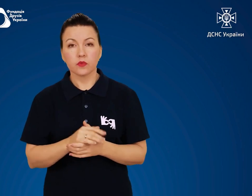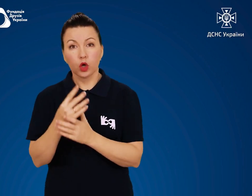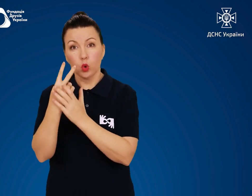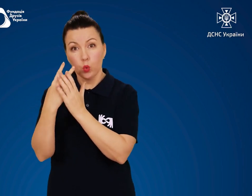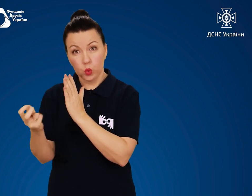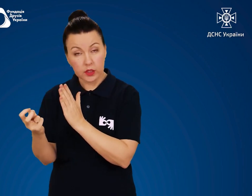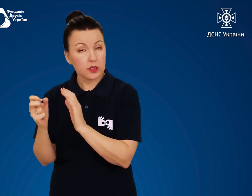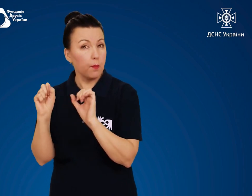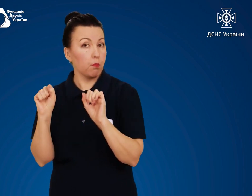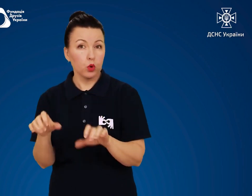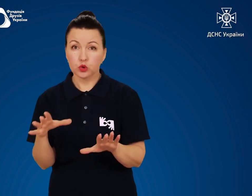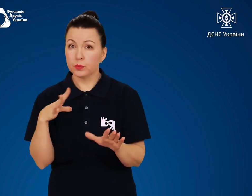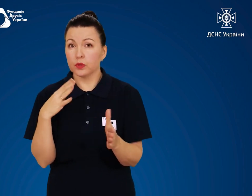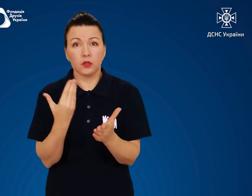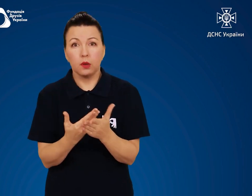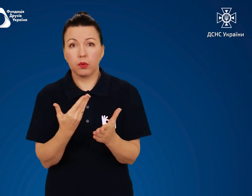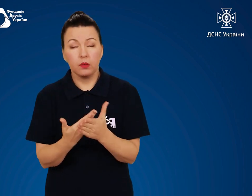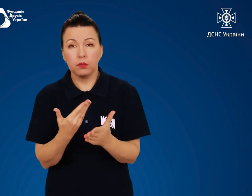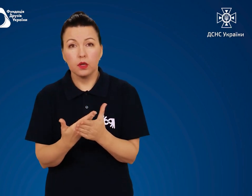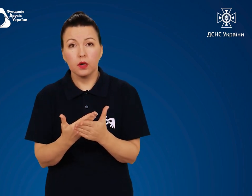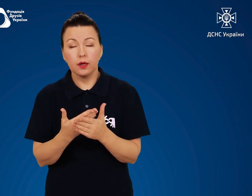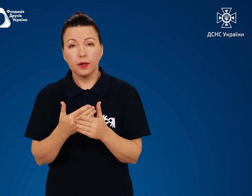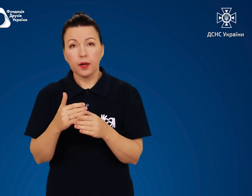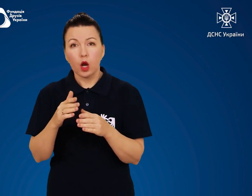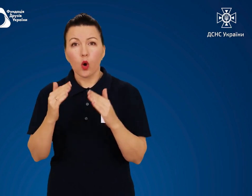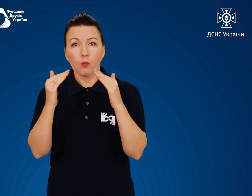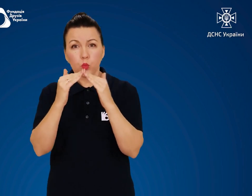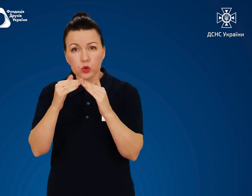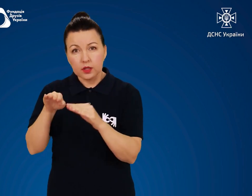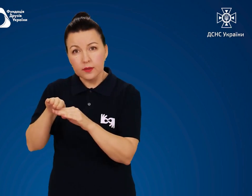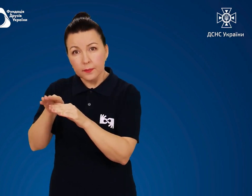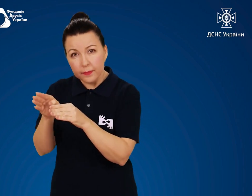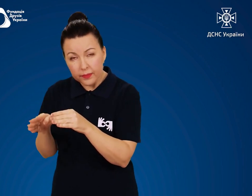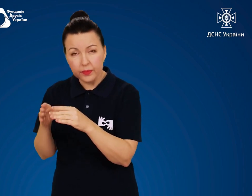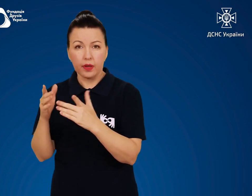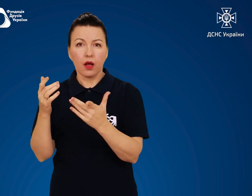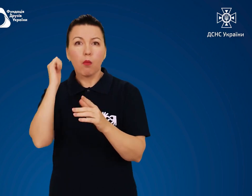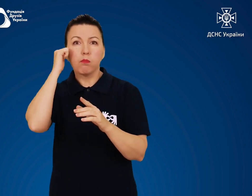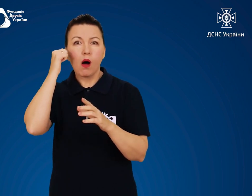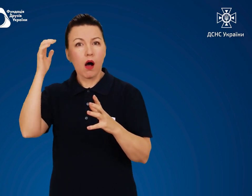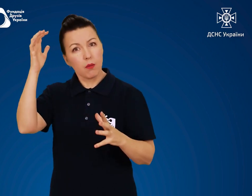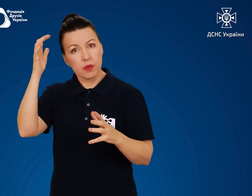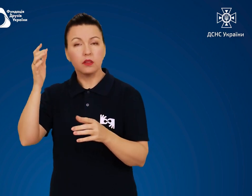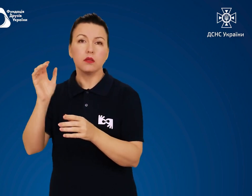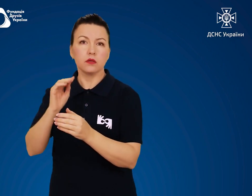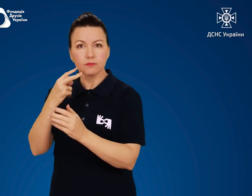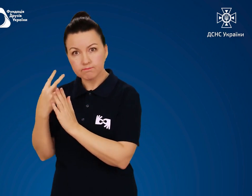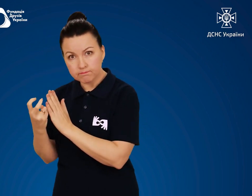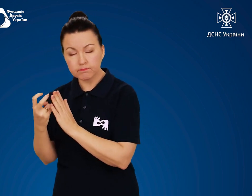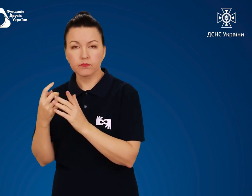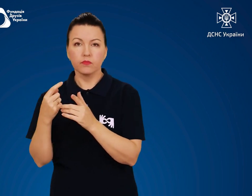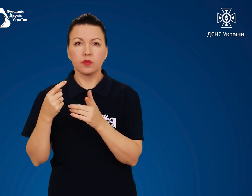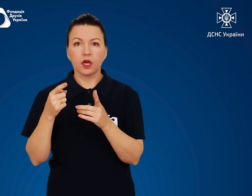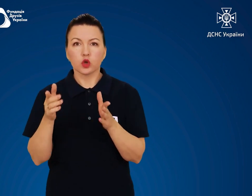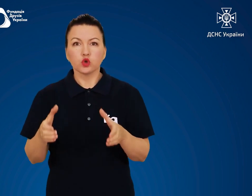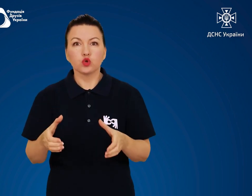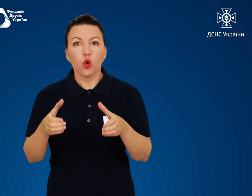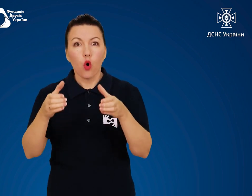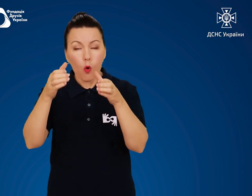Укриттям можуть слугувати виступи будинків, пам'ятники, бетонні стовпи або